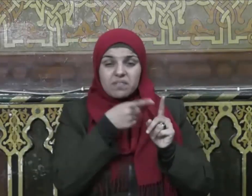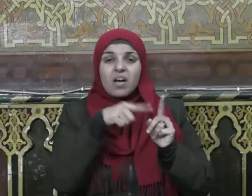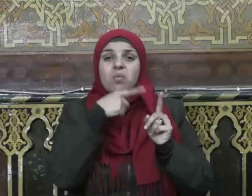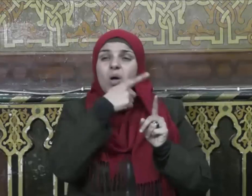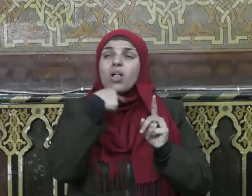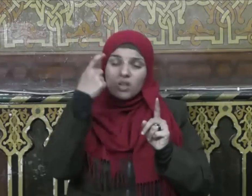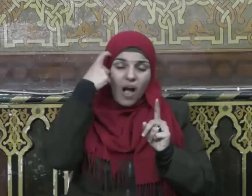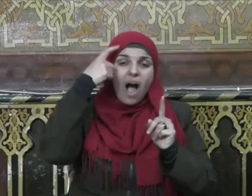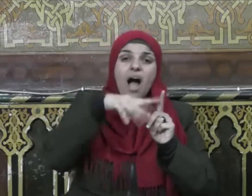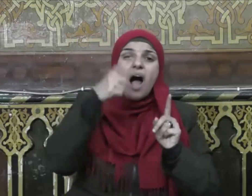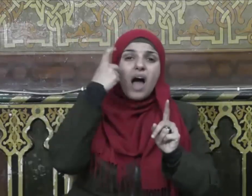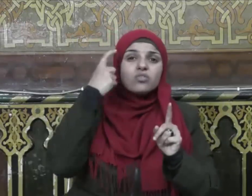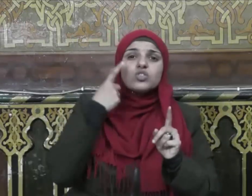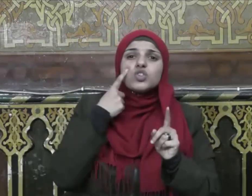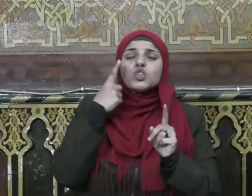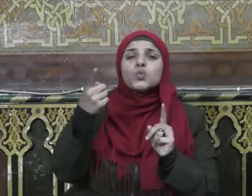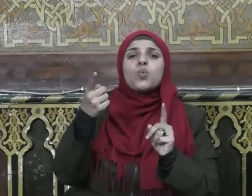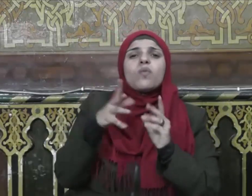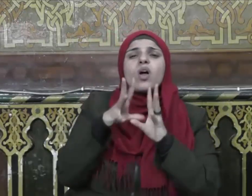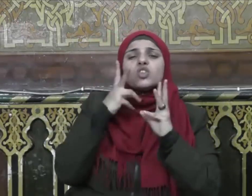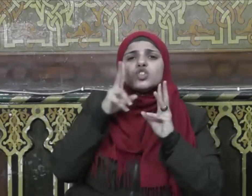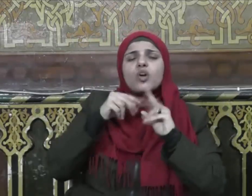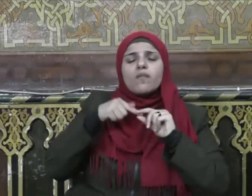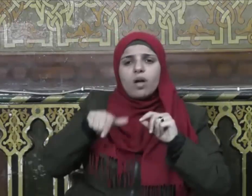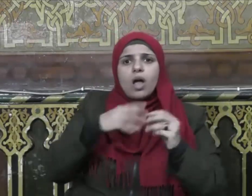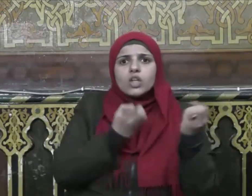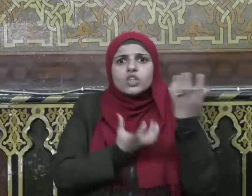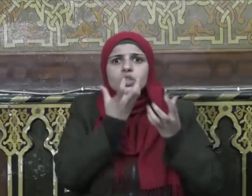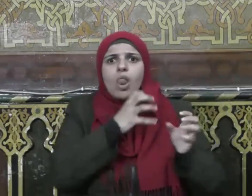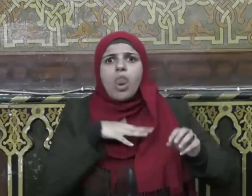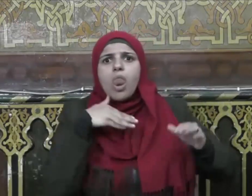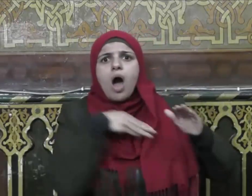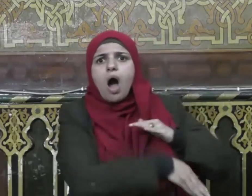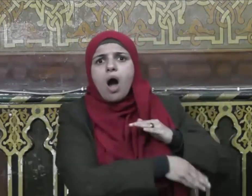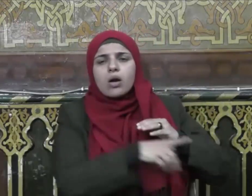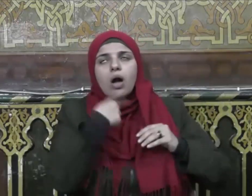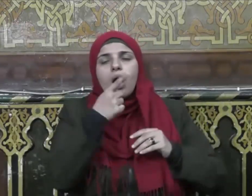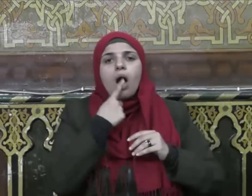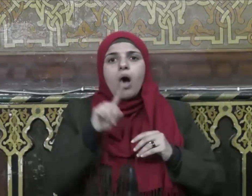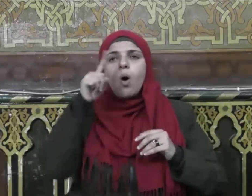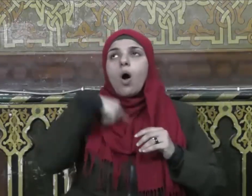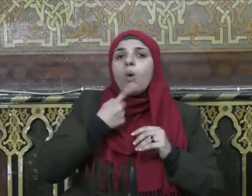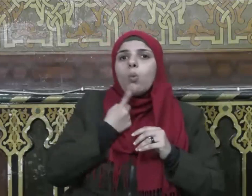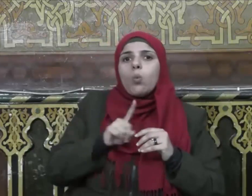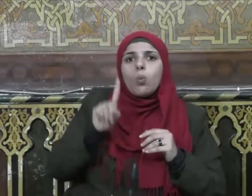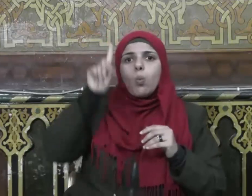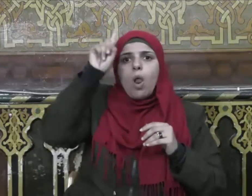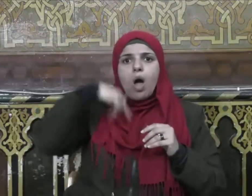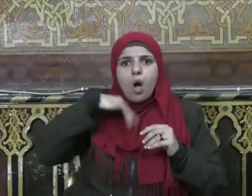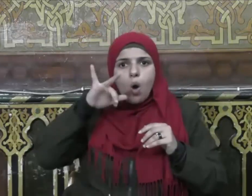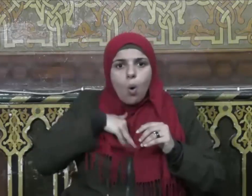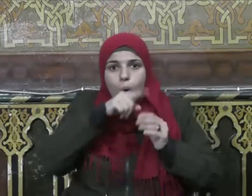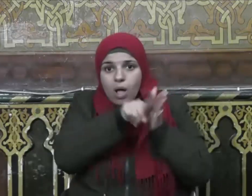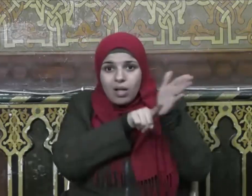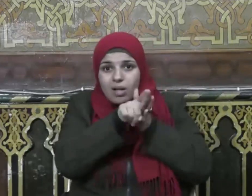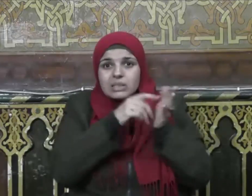فرآه في سواء الجحيم قالت الله إن كت لتردين ولولا